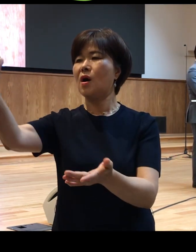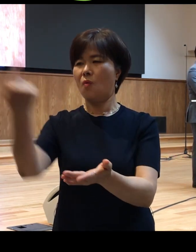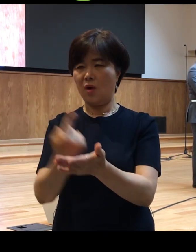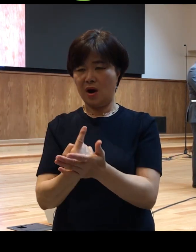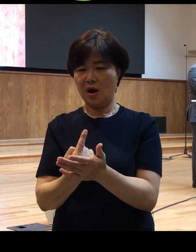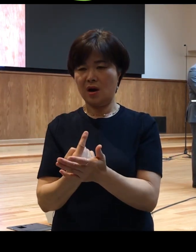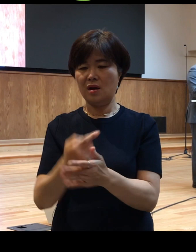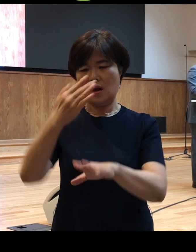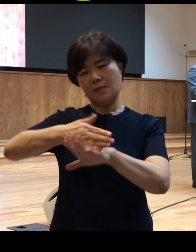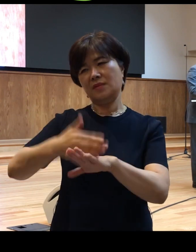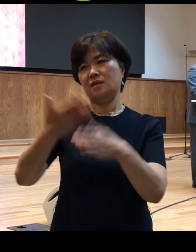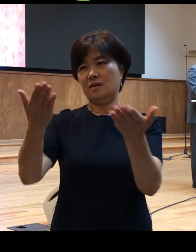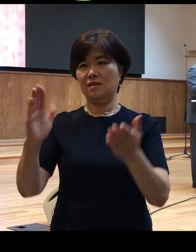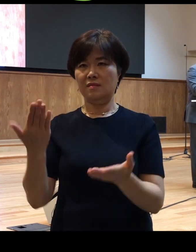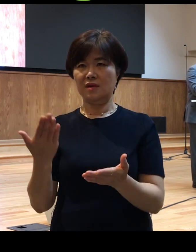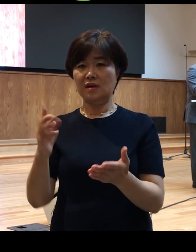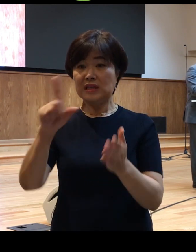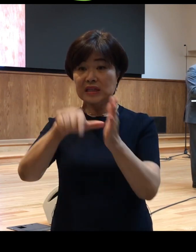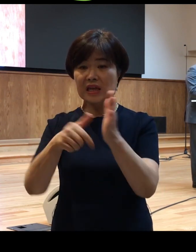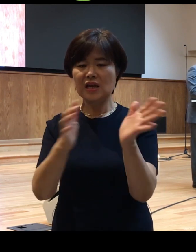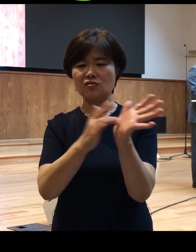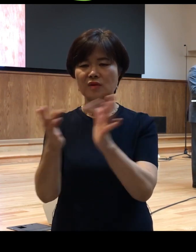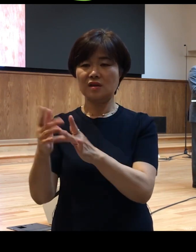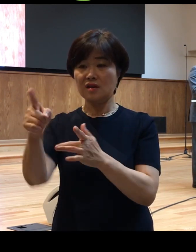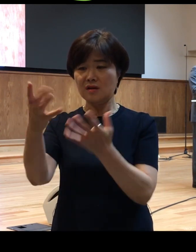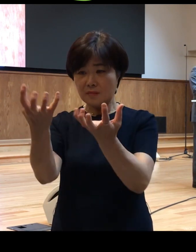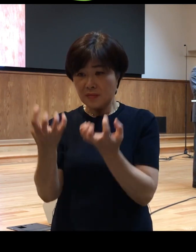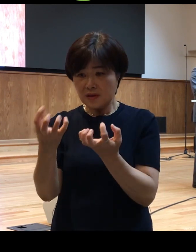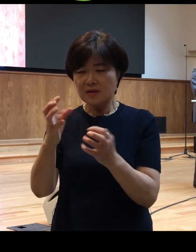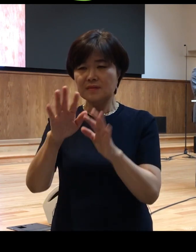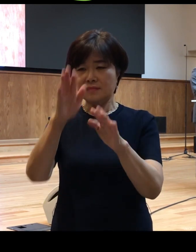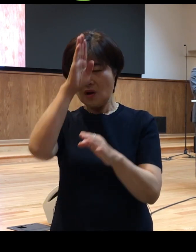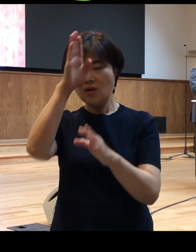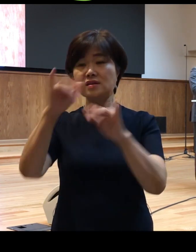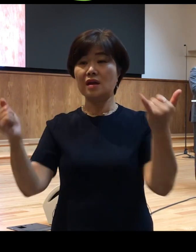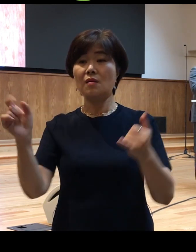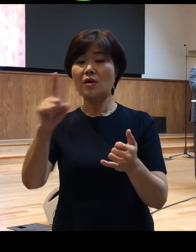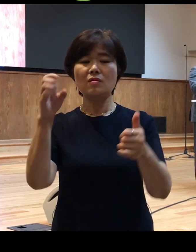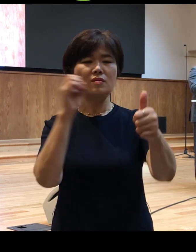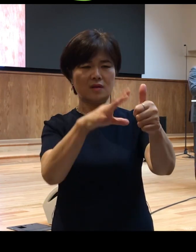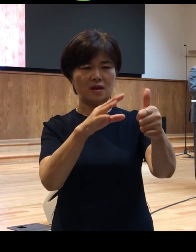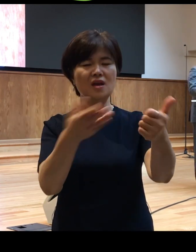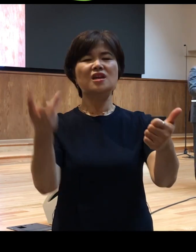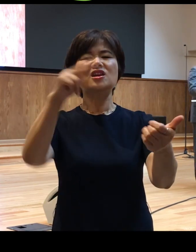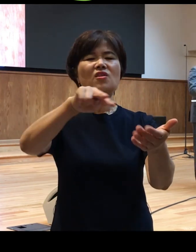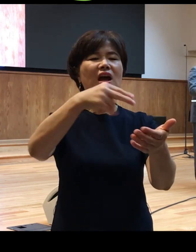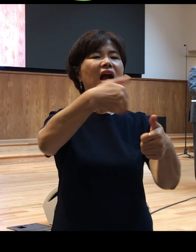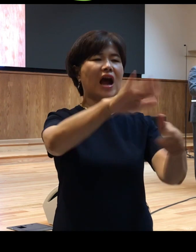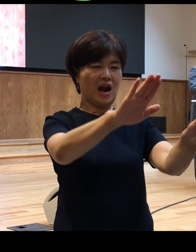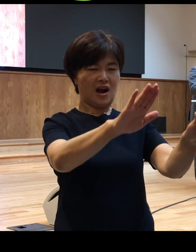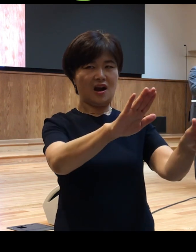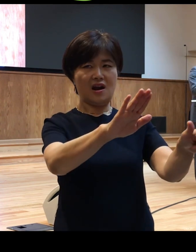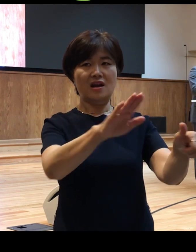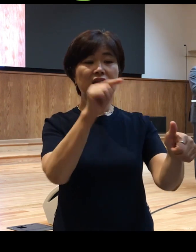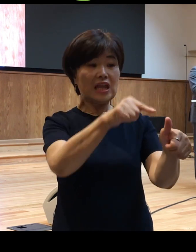예수님께서 그 한샘병 환자에게 뭐라고 말씀하시냐면 일어나 가라 내 믿음이 너를